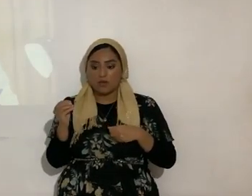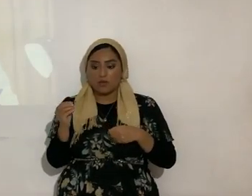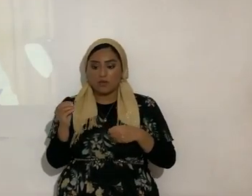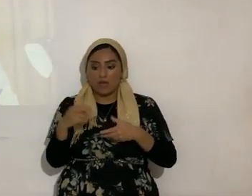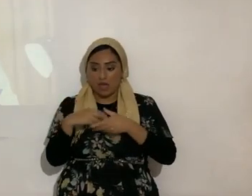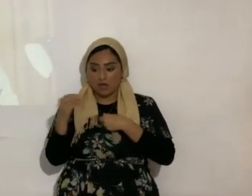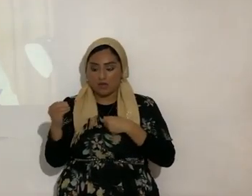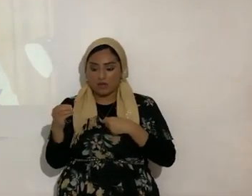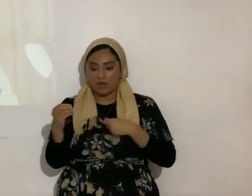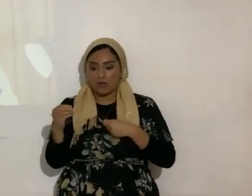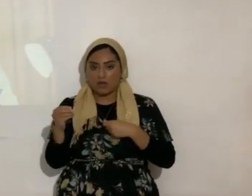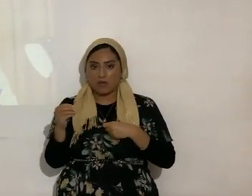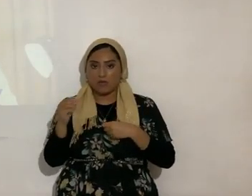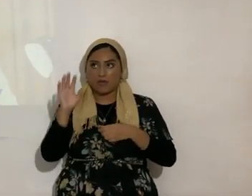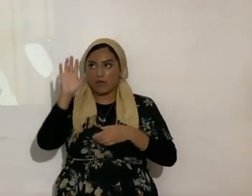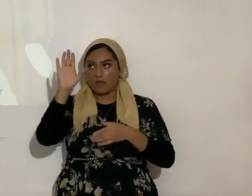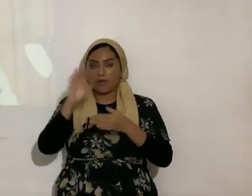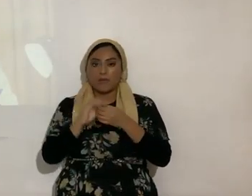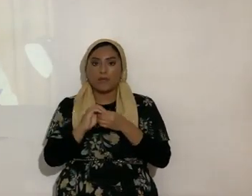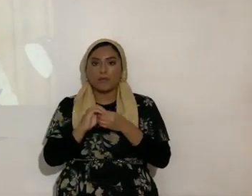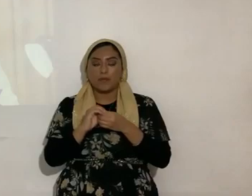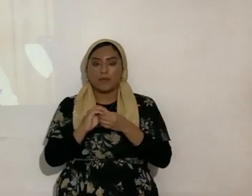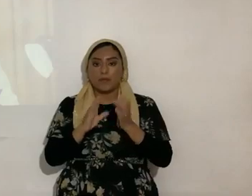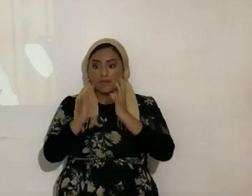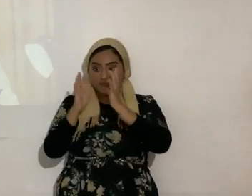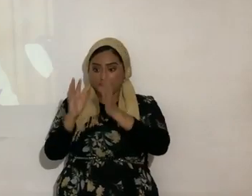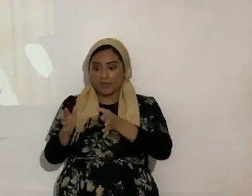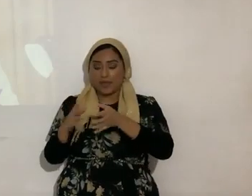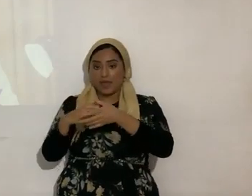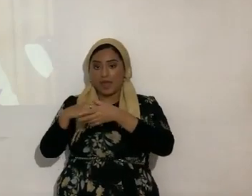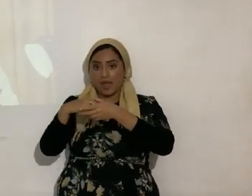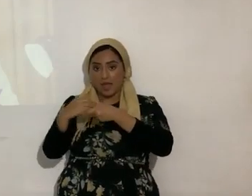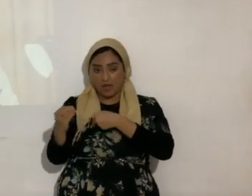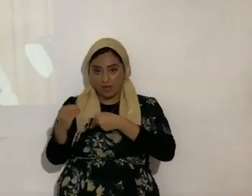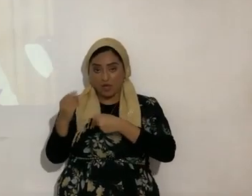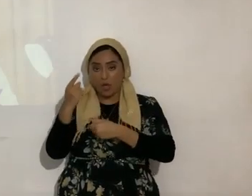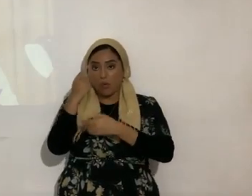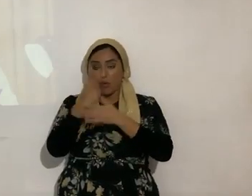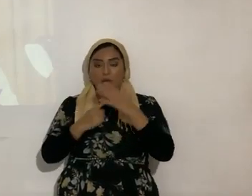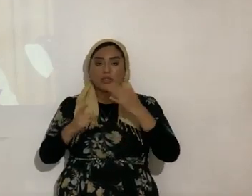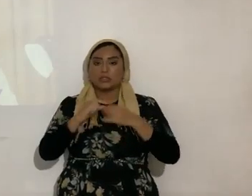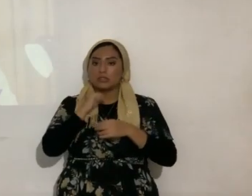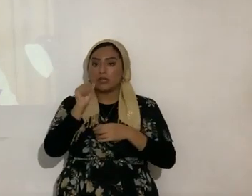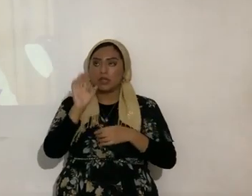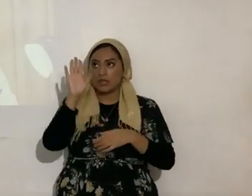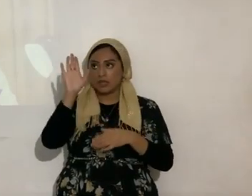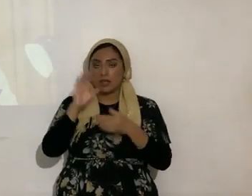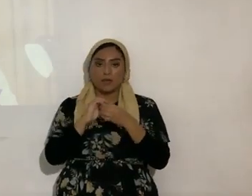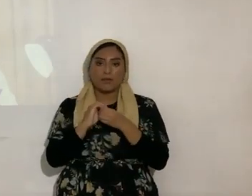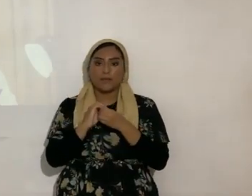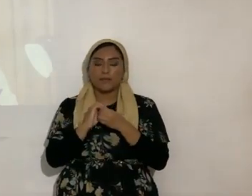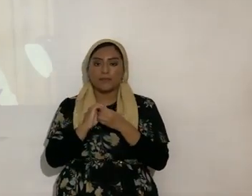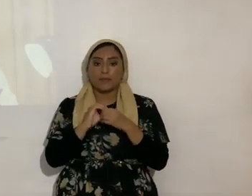que sea suyo deja afuera lo que no es suyo pero él